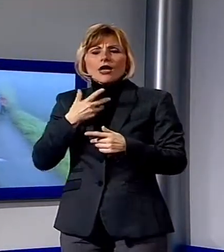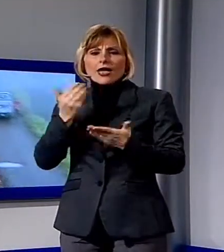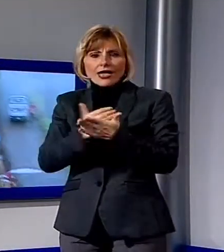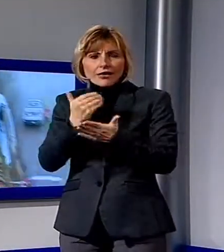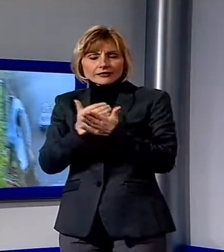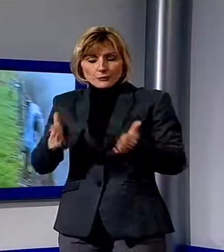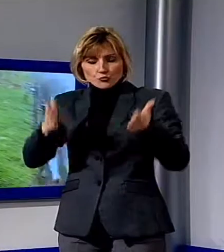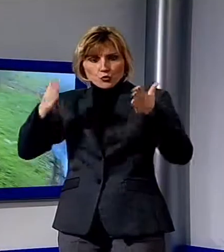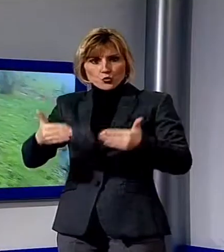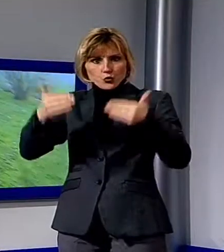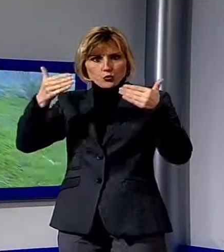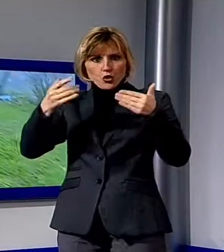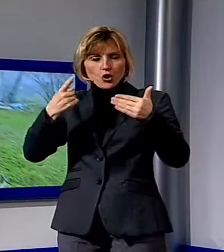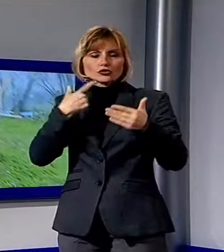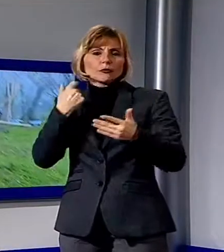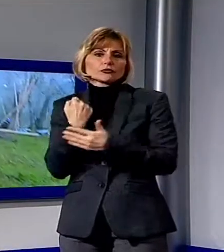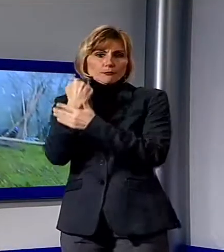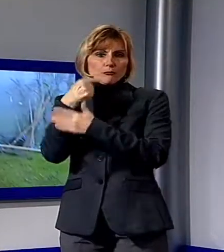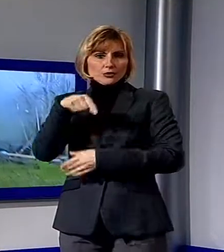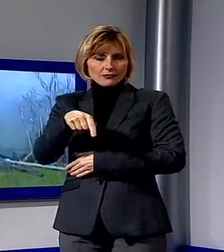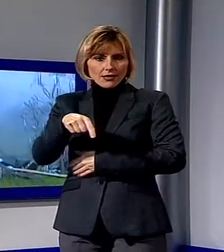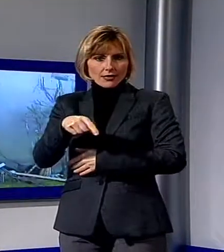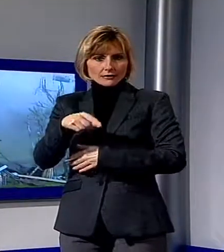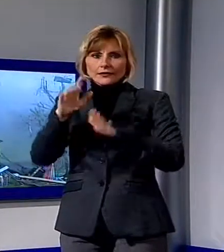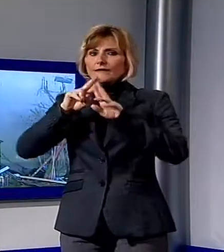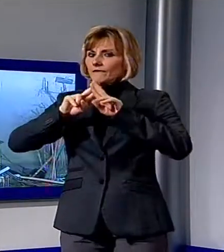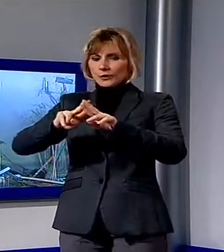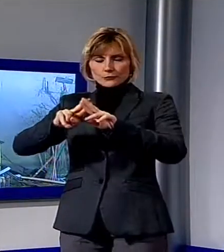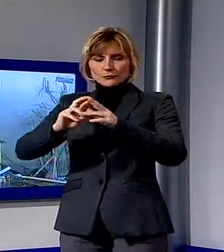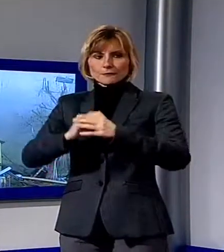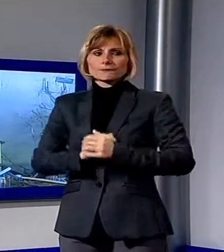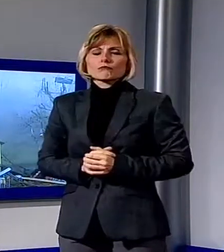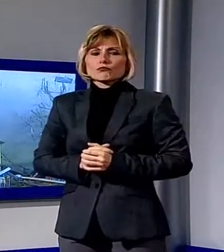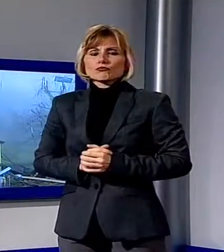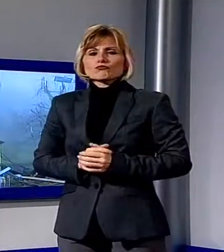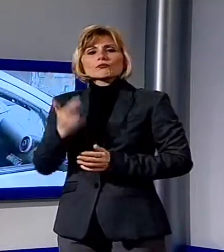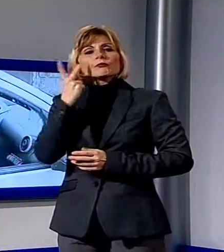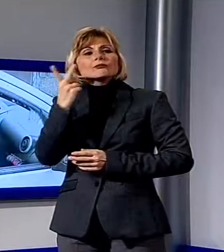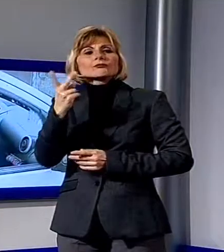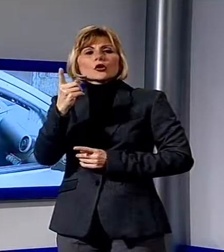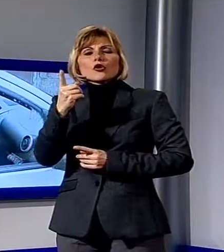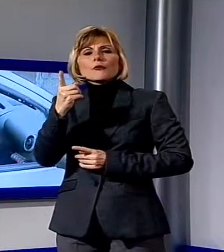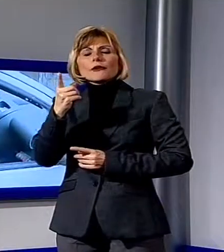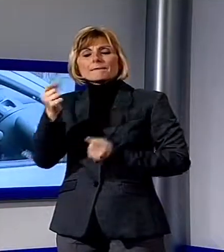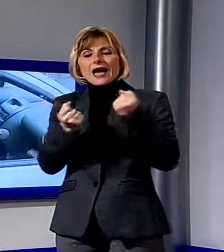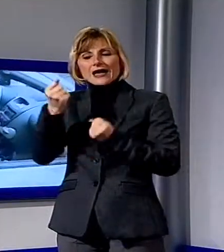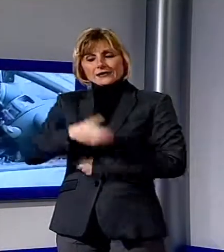muro del corpo principale della casa. Tanto per dare un'idea dell'esplosione, ecco come sono ridotti i finestrimi dell'auto che era